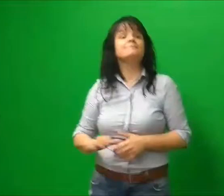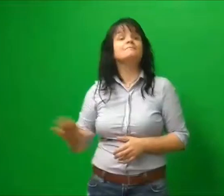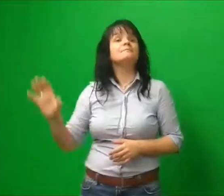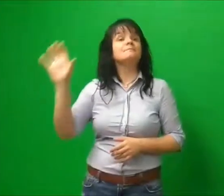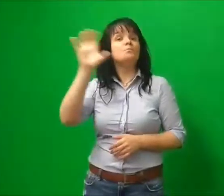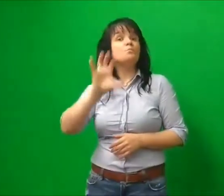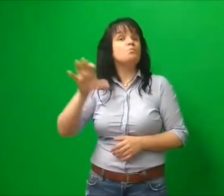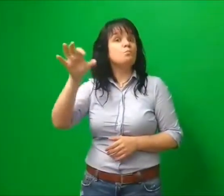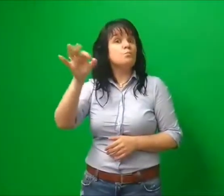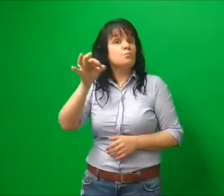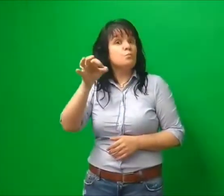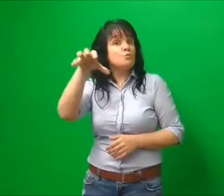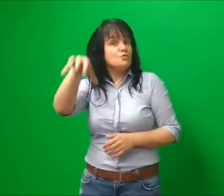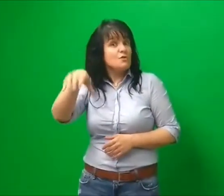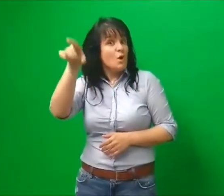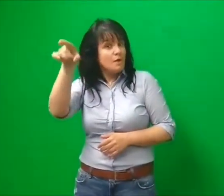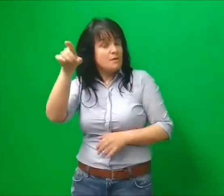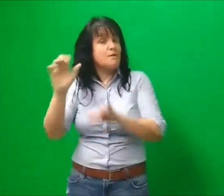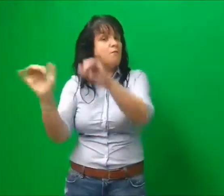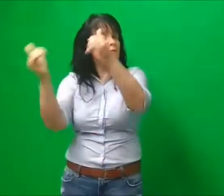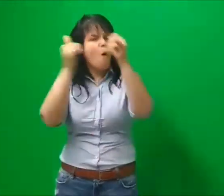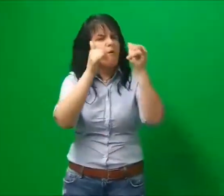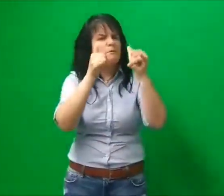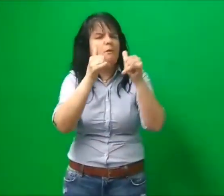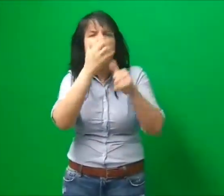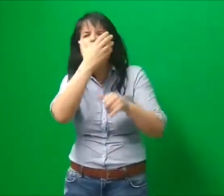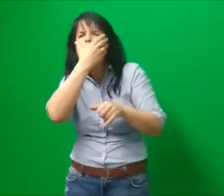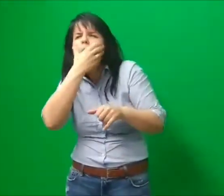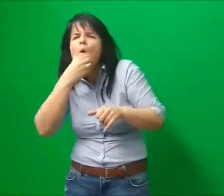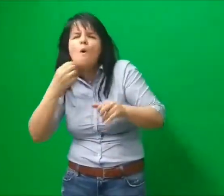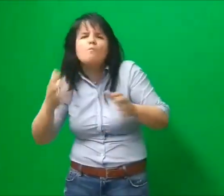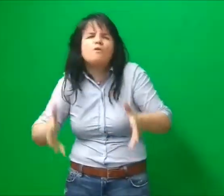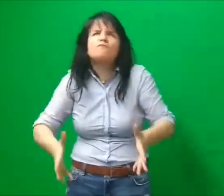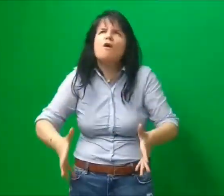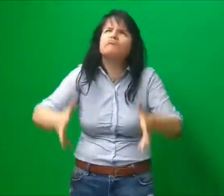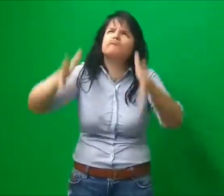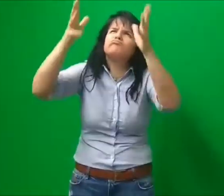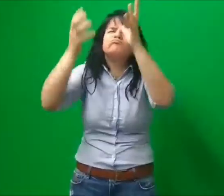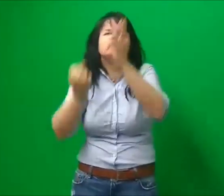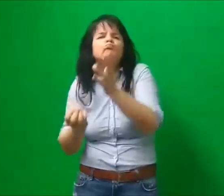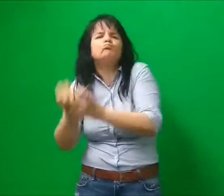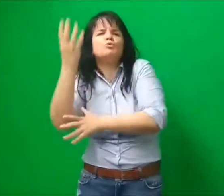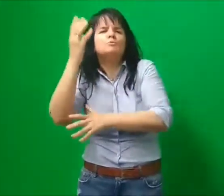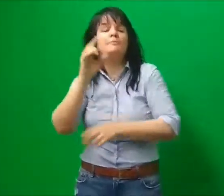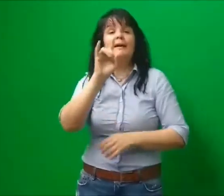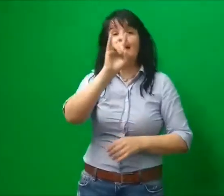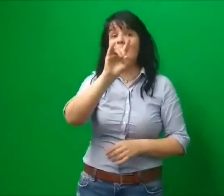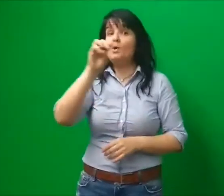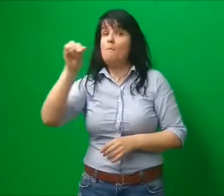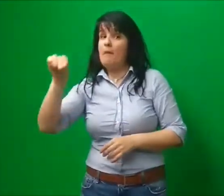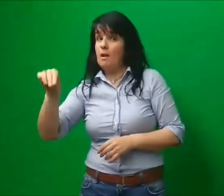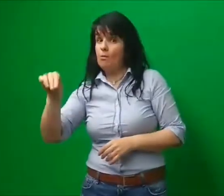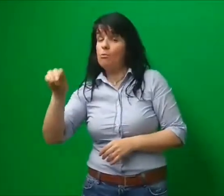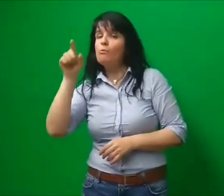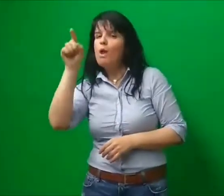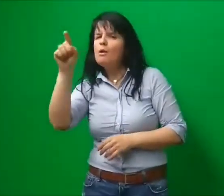Ήταν στο Νομισματικό Μουσείο, σε ένα από τα ωραιότερα νόκλασικά κτίρια, το Ηλί Μέρθεν. Εδώ που άλλοτε